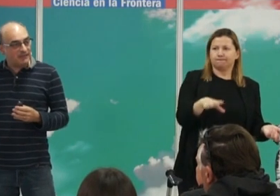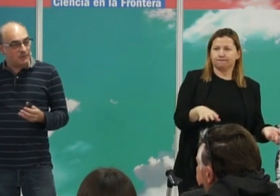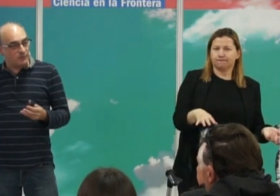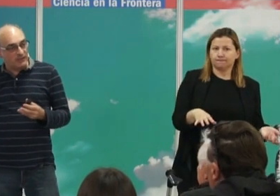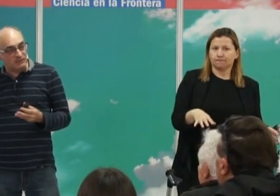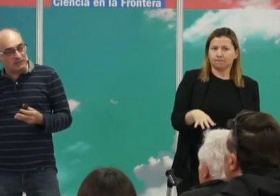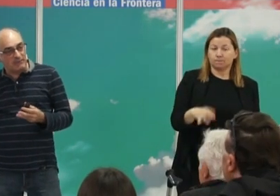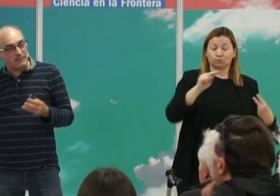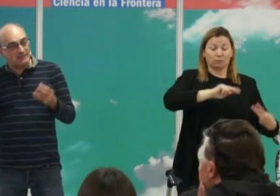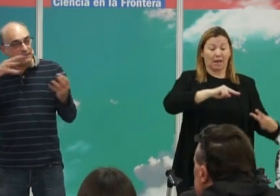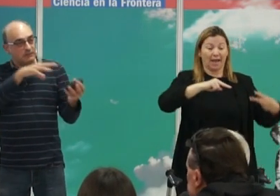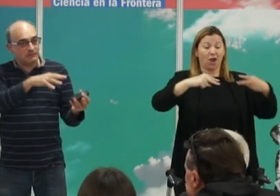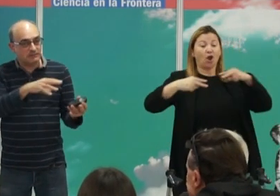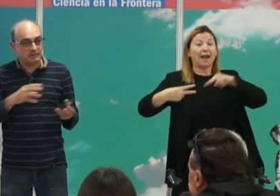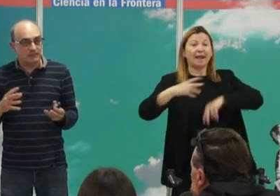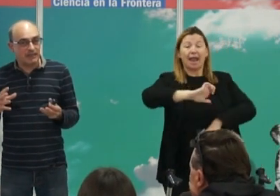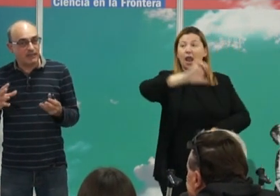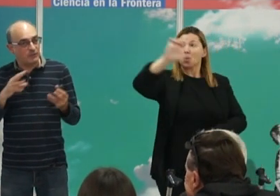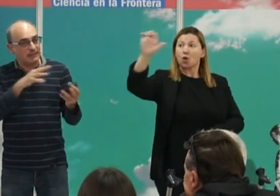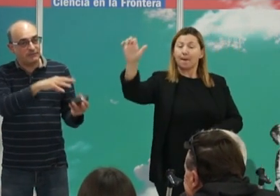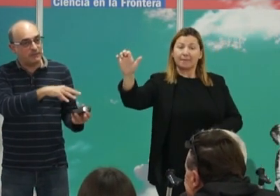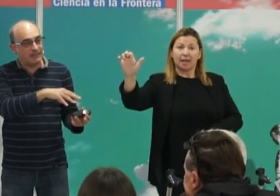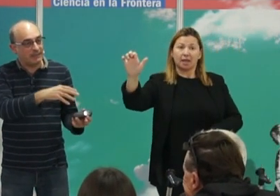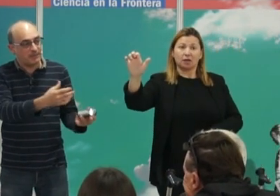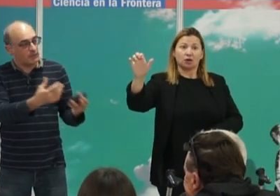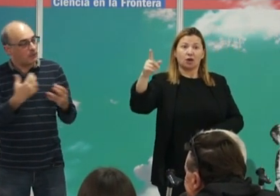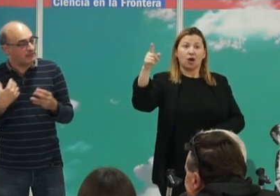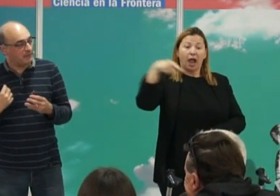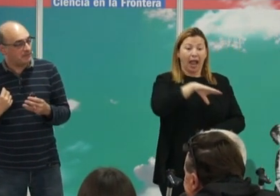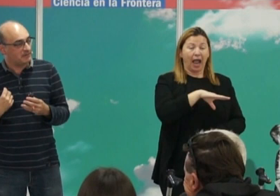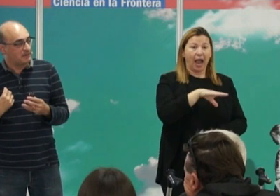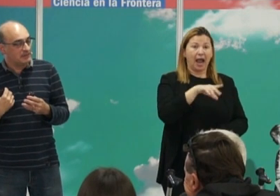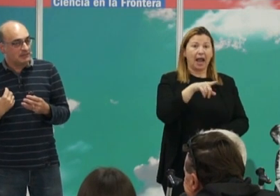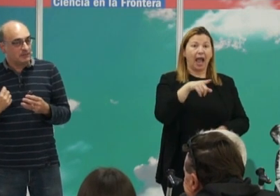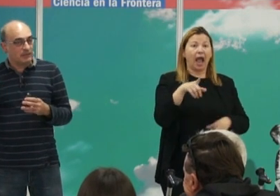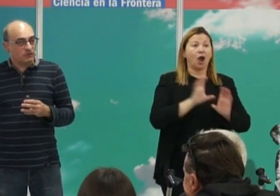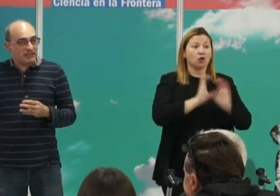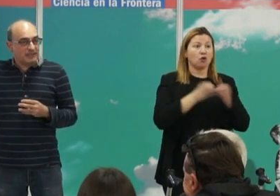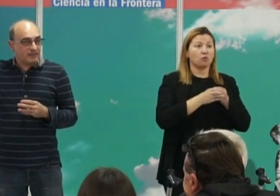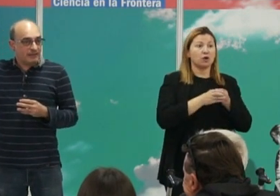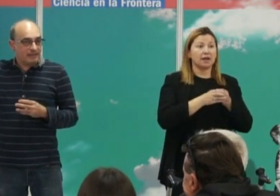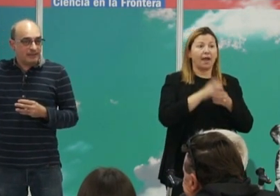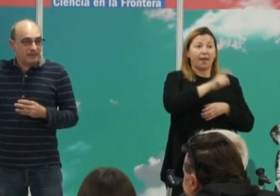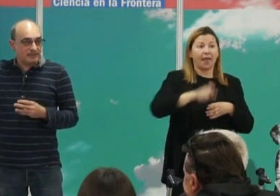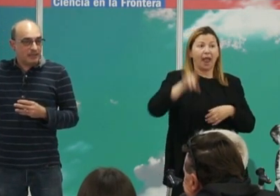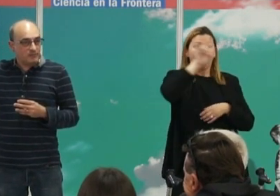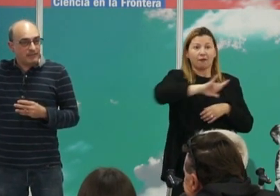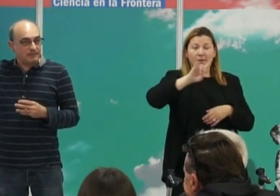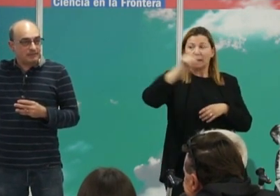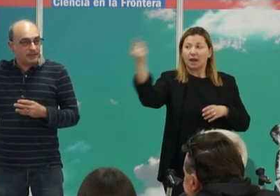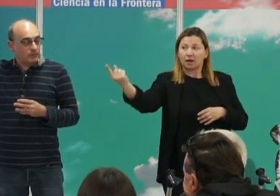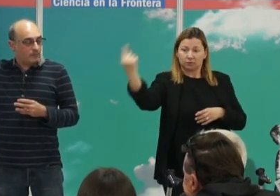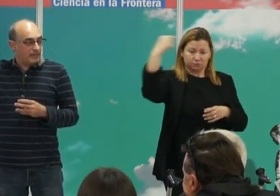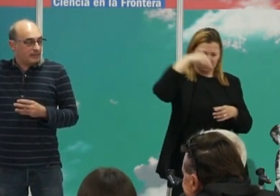los genes europeos han pasado a la comunidad afroamericana pero no al revés cuando se analizan genéticamente la